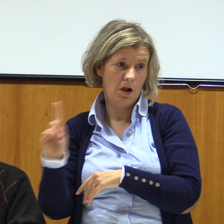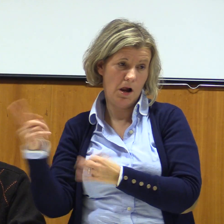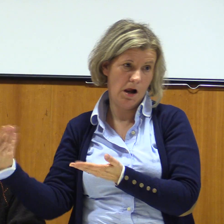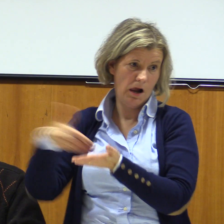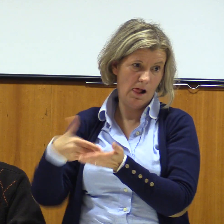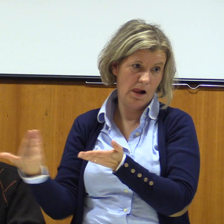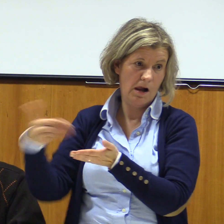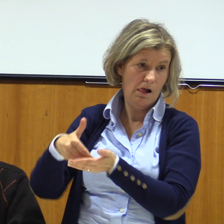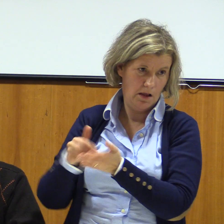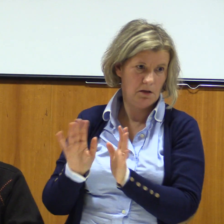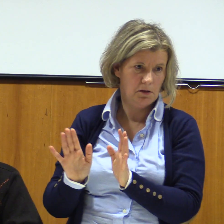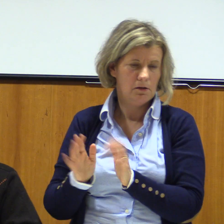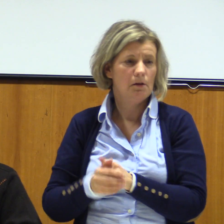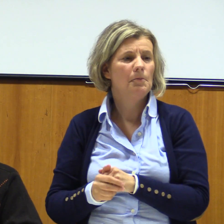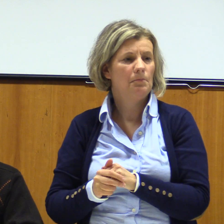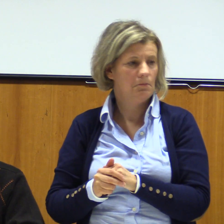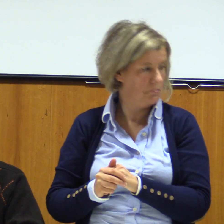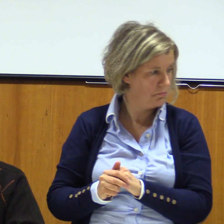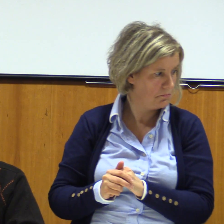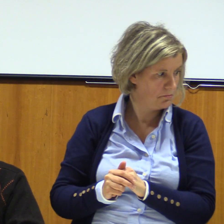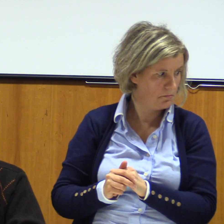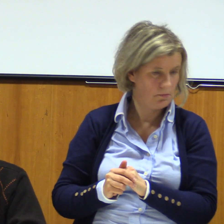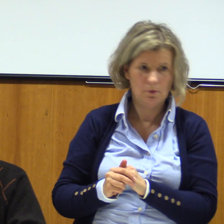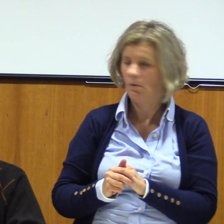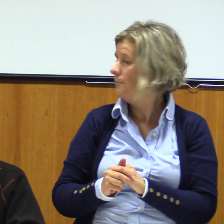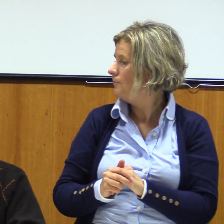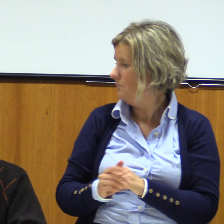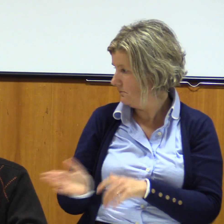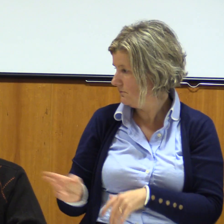falar, e vou passar então aos meus colegas que podem dar alguns contributos.